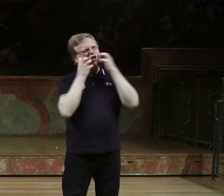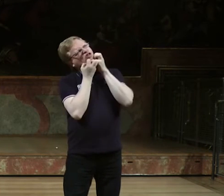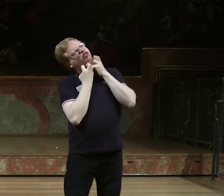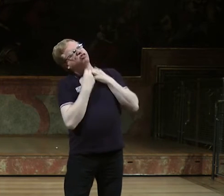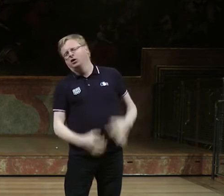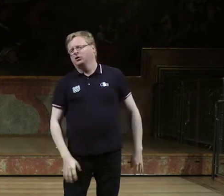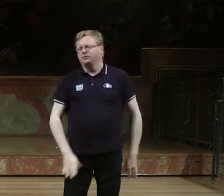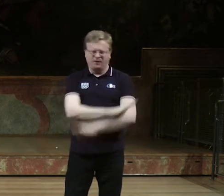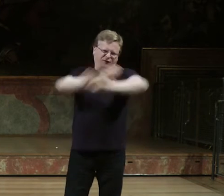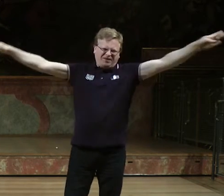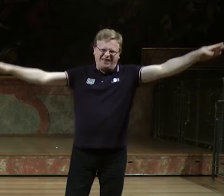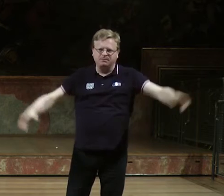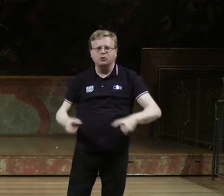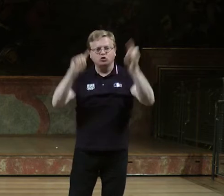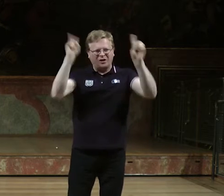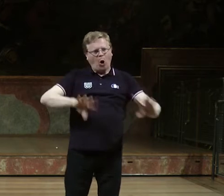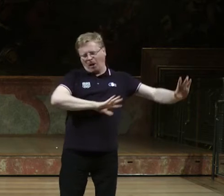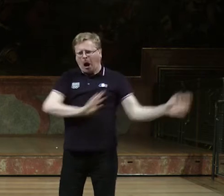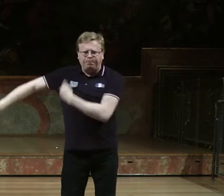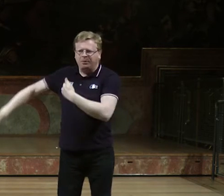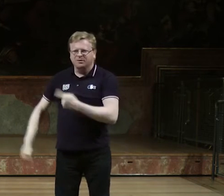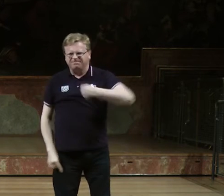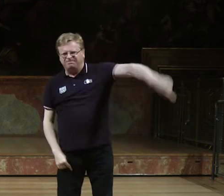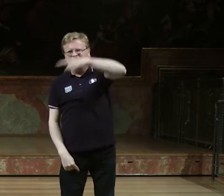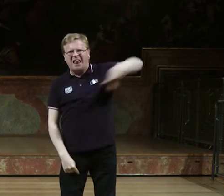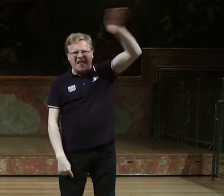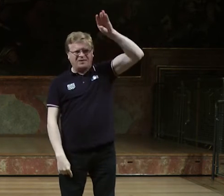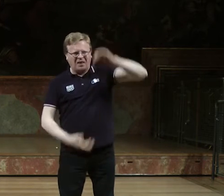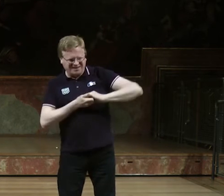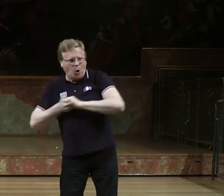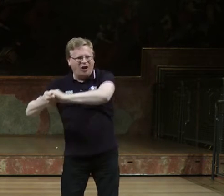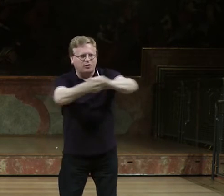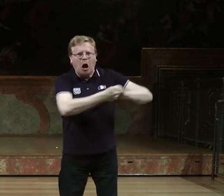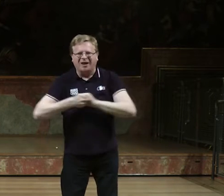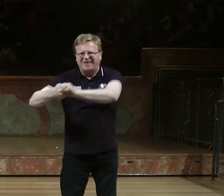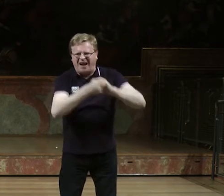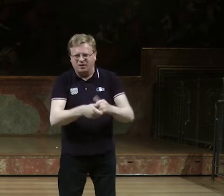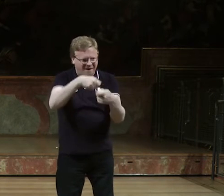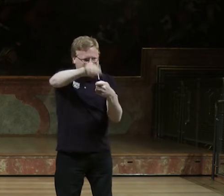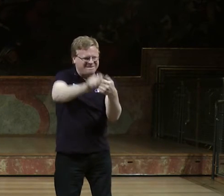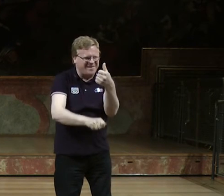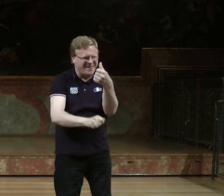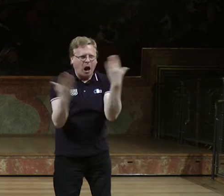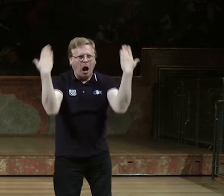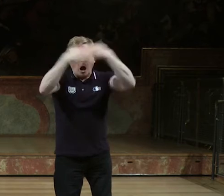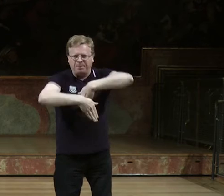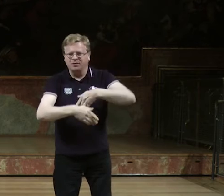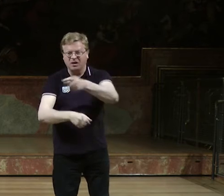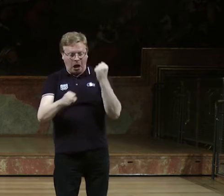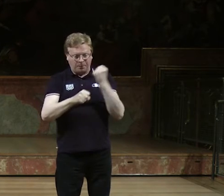Stromfrösende Utensilien, Atomkraftwerke, alles wegschaffen. Quecksilber, Infrarot, alles weg. Und